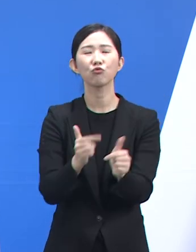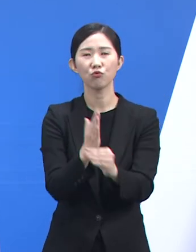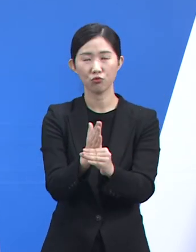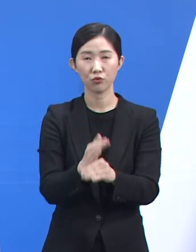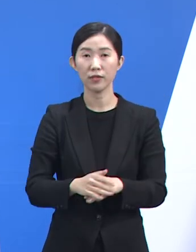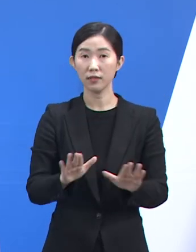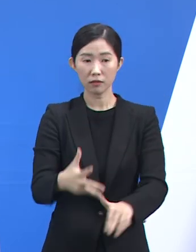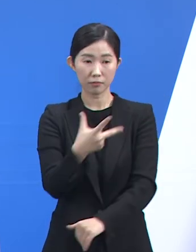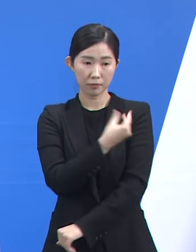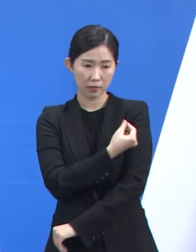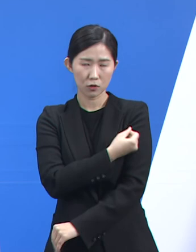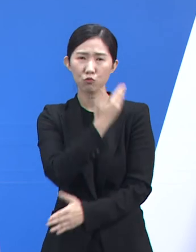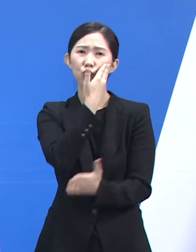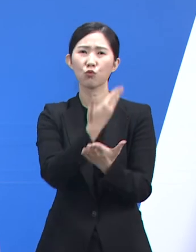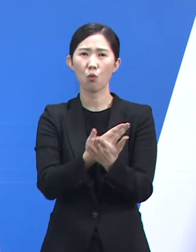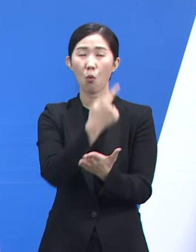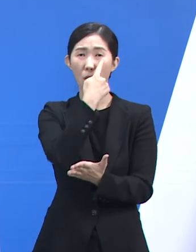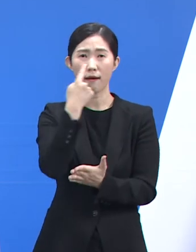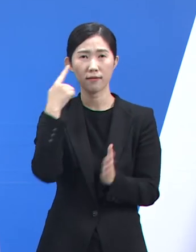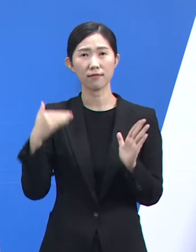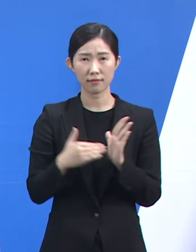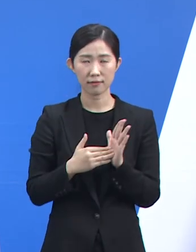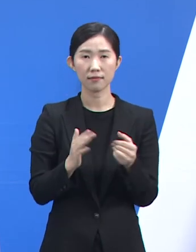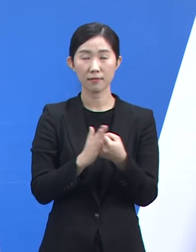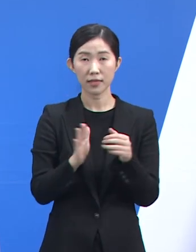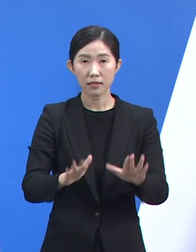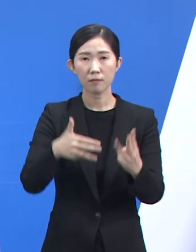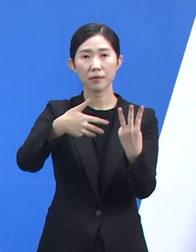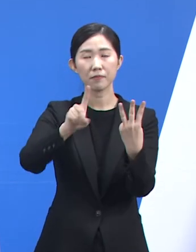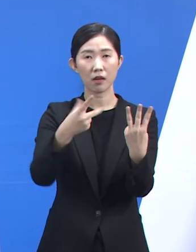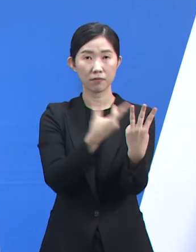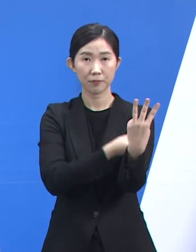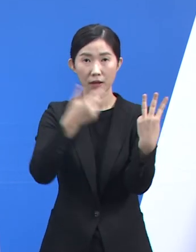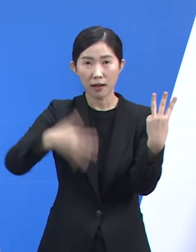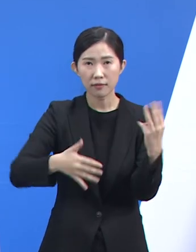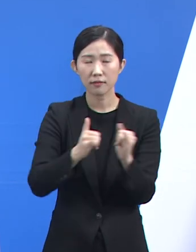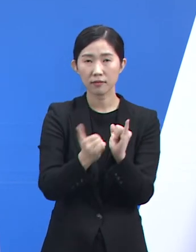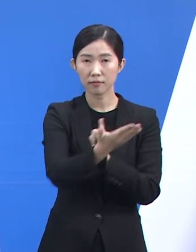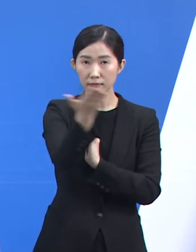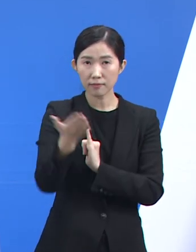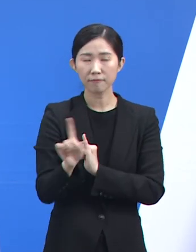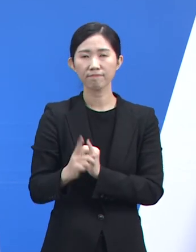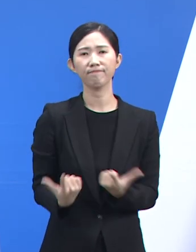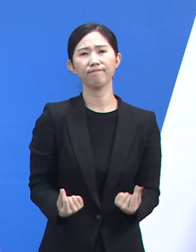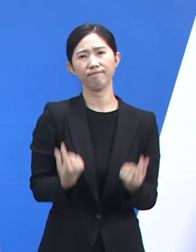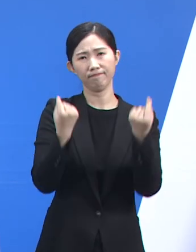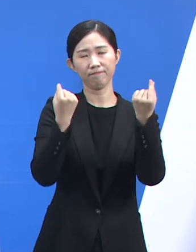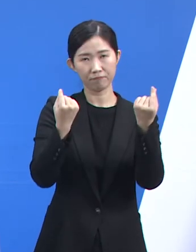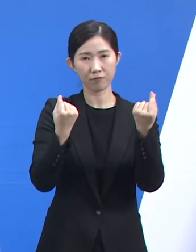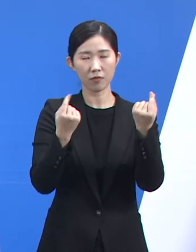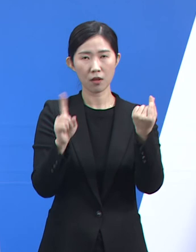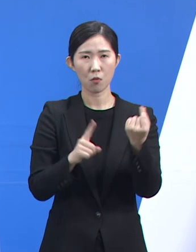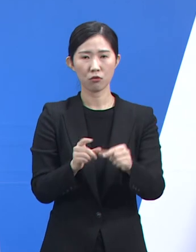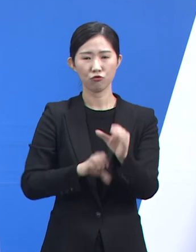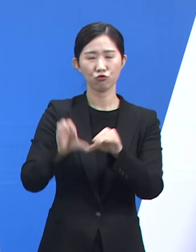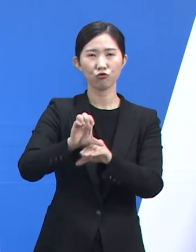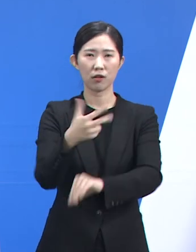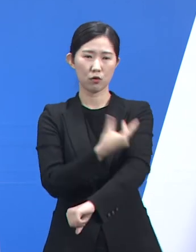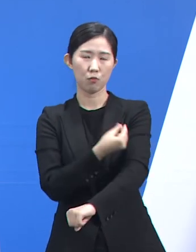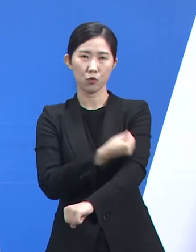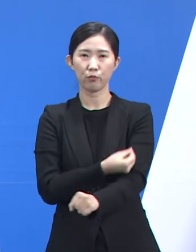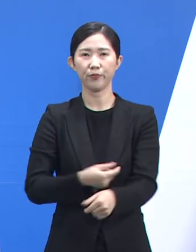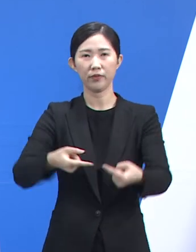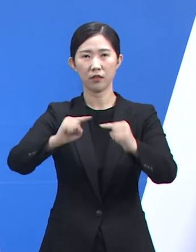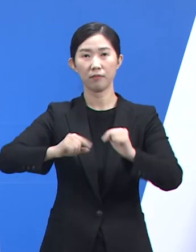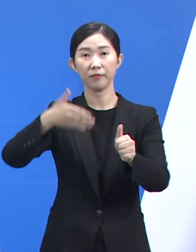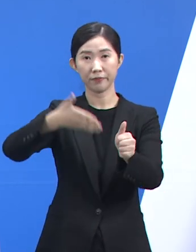접종의 중요성은 확인되고 있는 만큼 아직 3차 접종을 하지 않은 도민 여러분들은 빠른 시일 내에 추가 접종에 참여해 주시기를